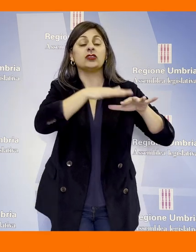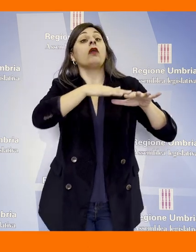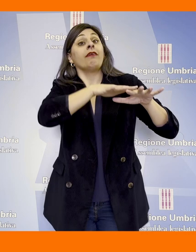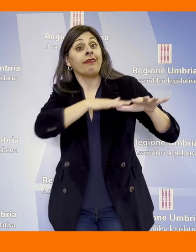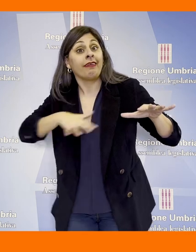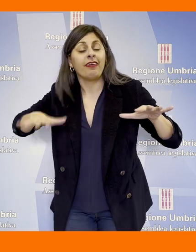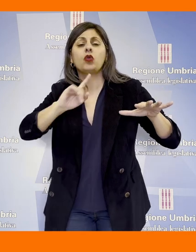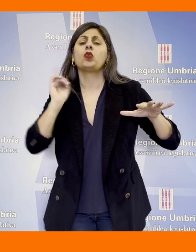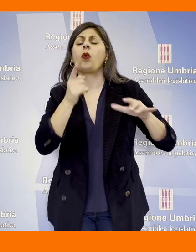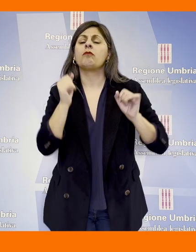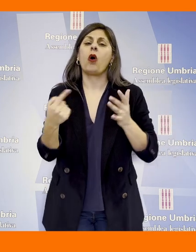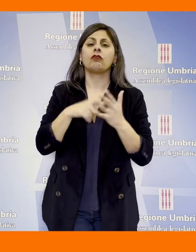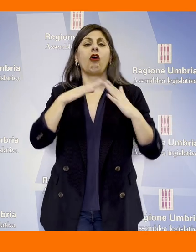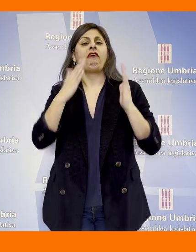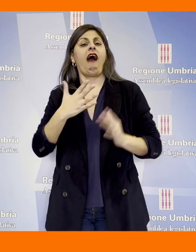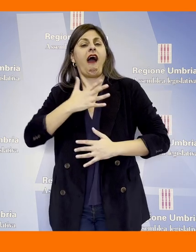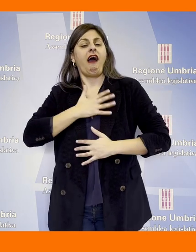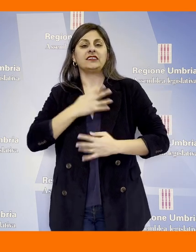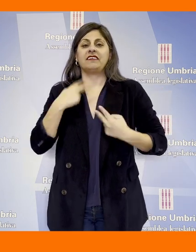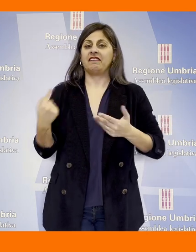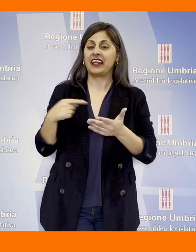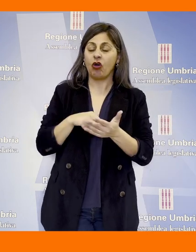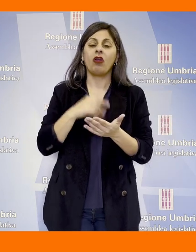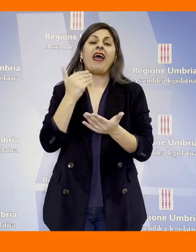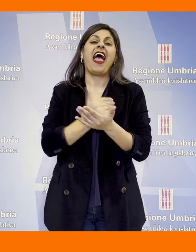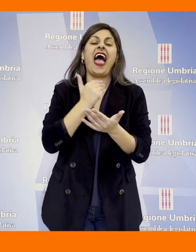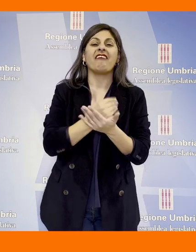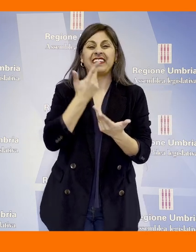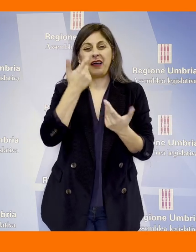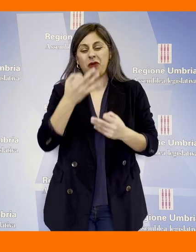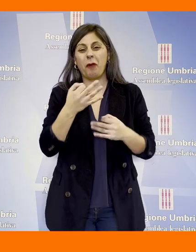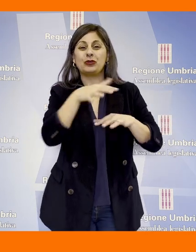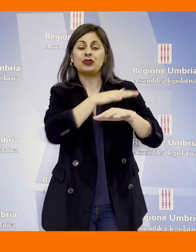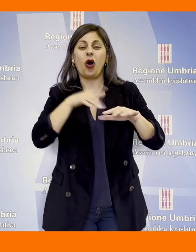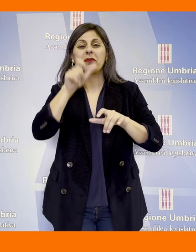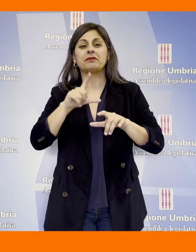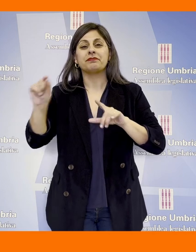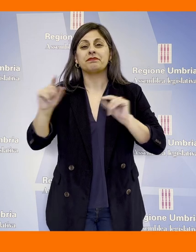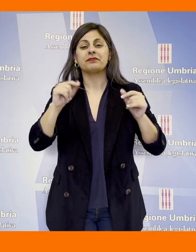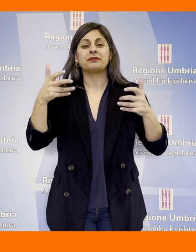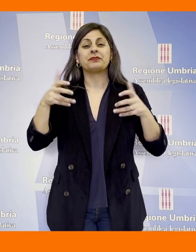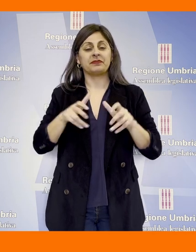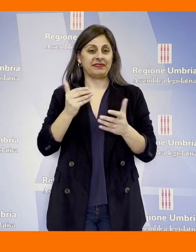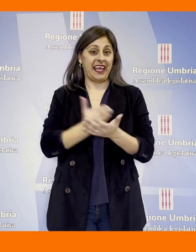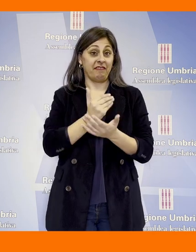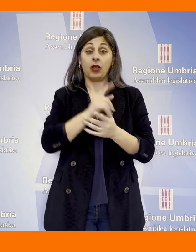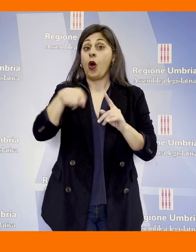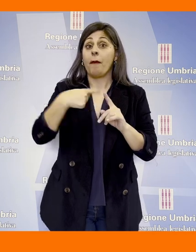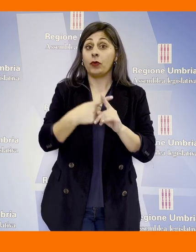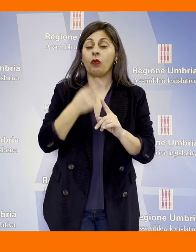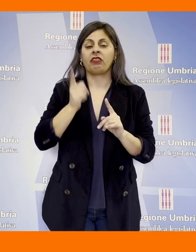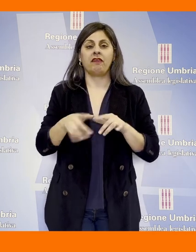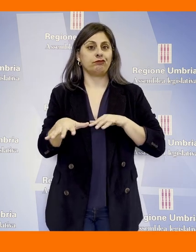aree possano tornare il prima possibile nelle loro abitazioni ed evitare così lo spopolamento di queste zone. Infine,